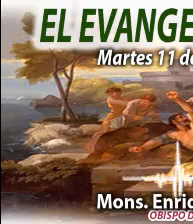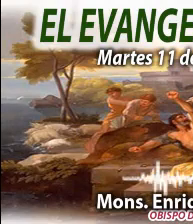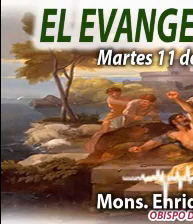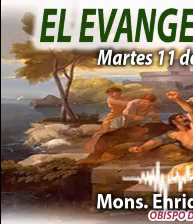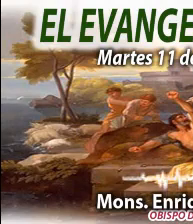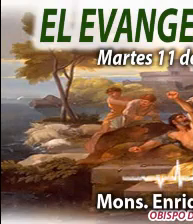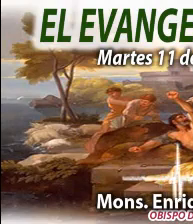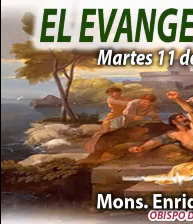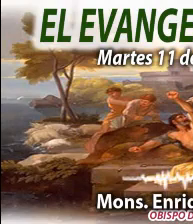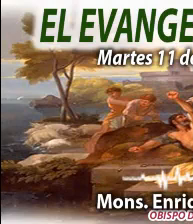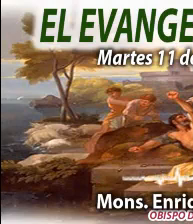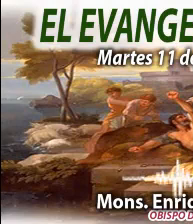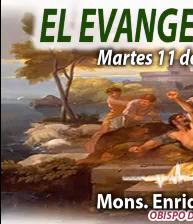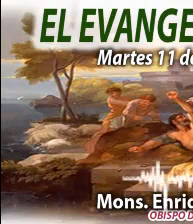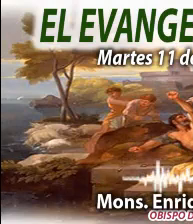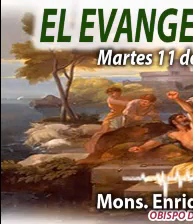y resucitado.